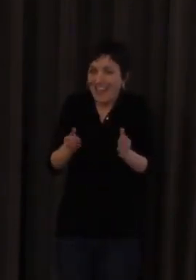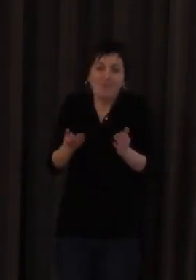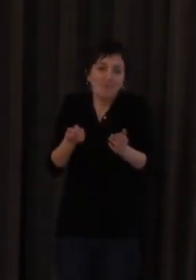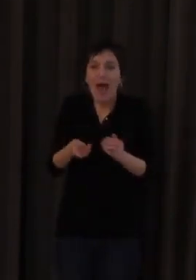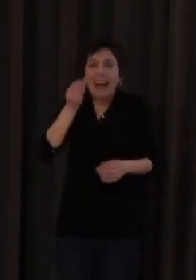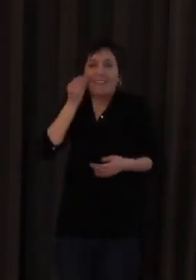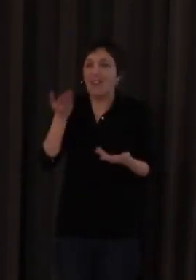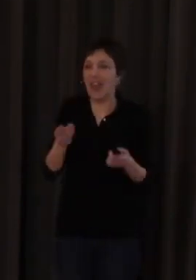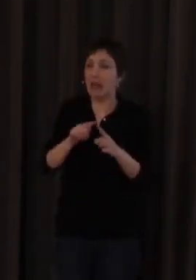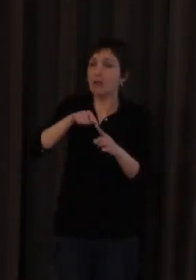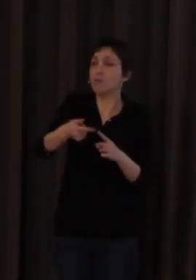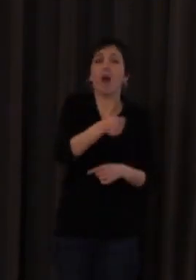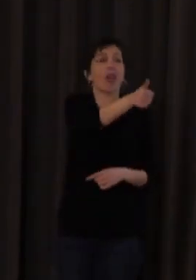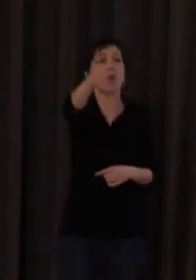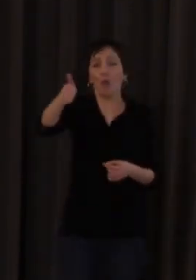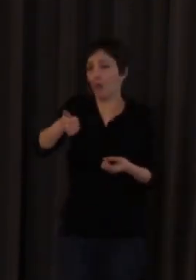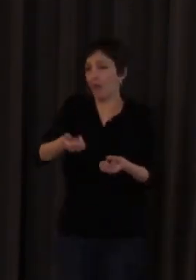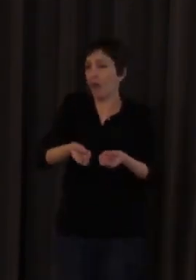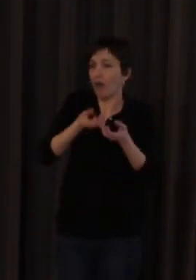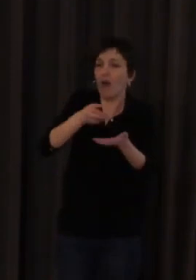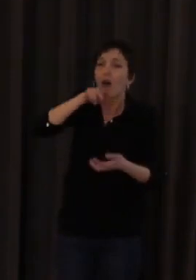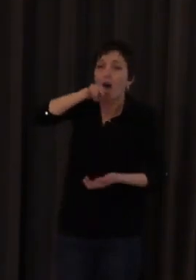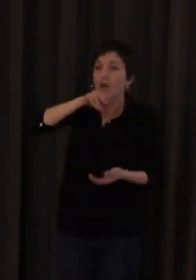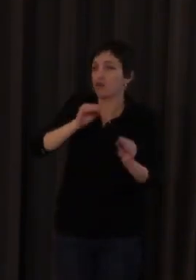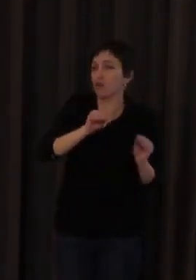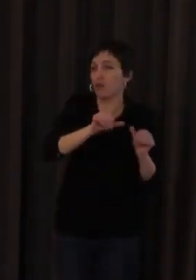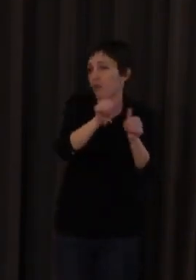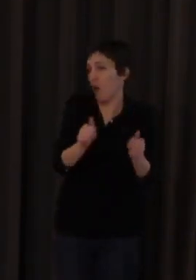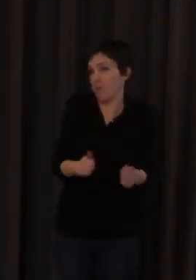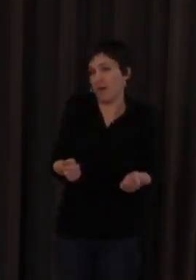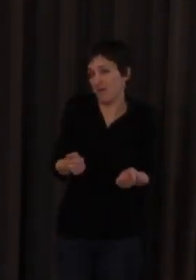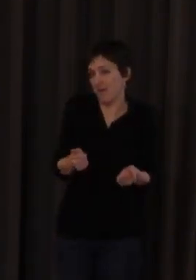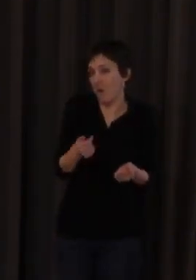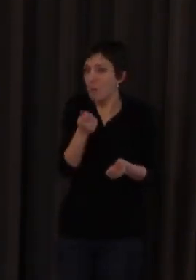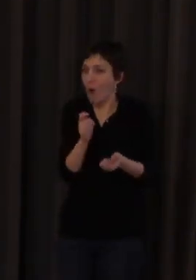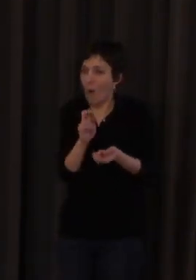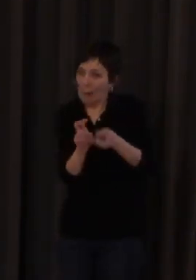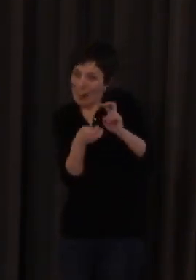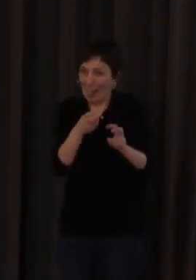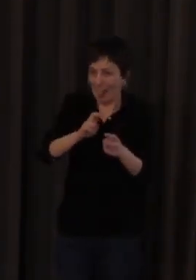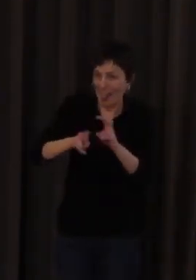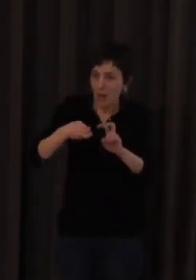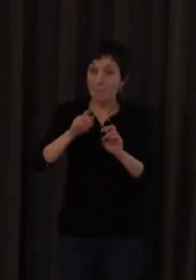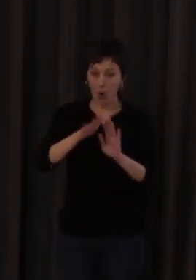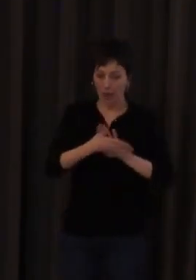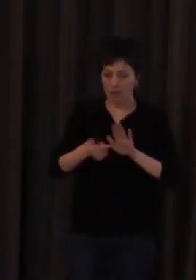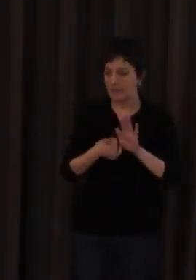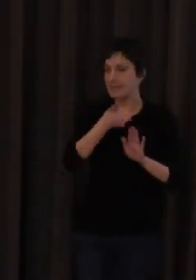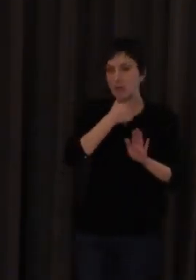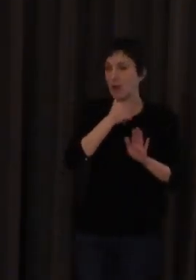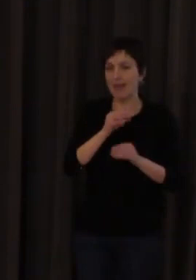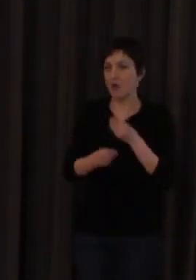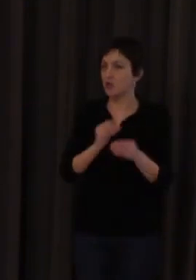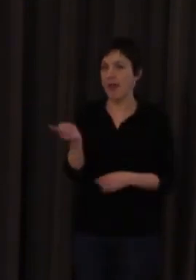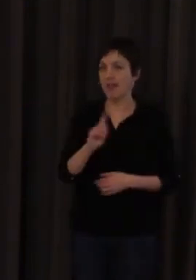uso real pues cada uno lo viole a su antojo que es lo que hacemos cuando hablamos pero esto no ha ocurrido todavía con la lengua de signos pero no ha